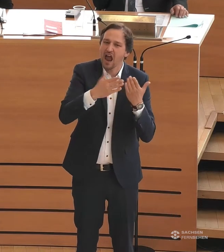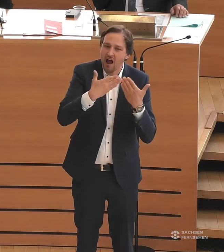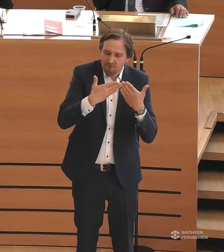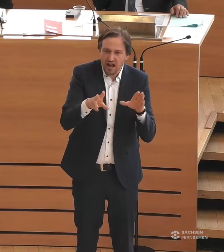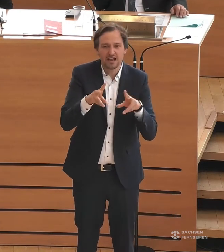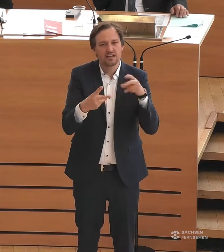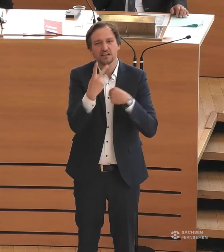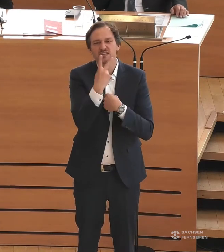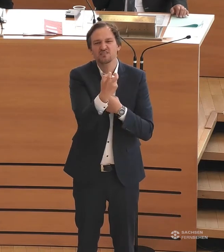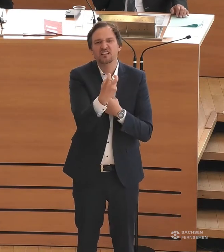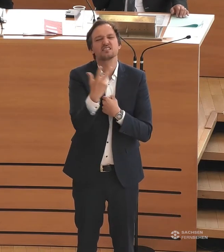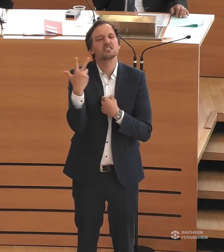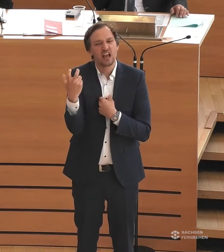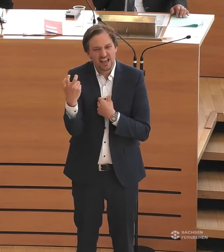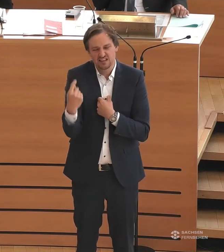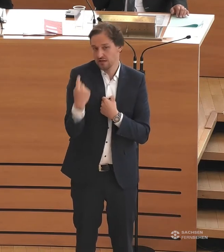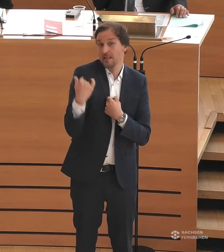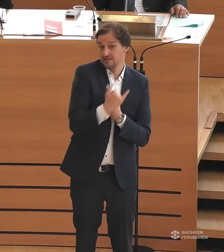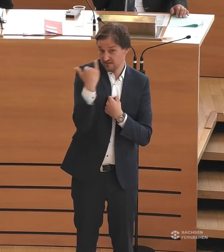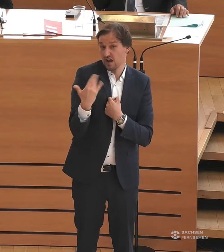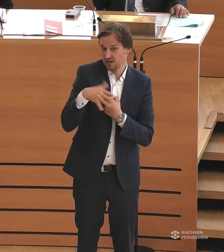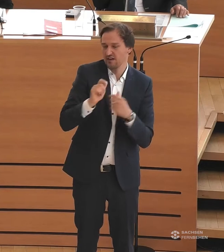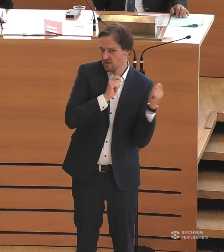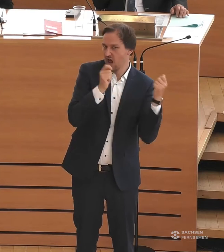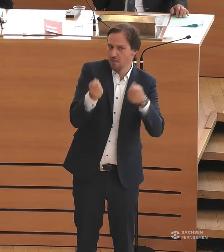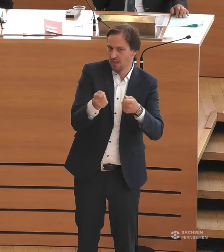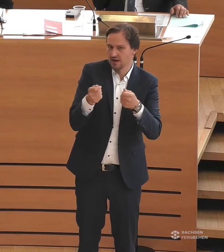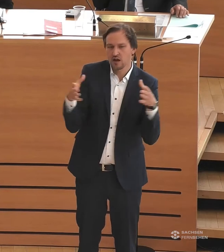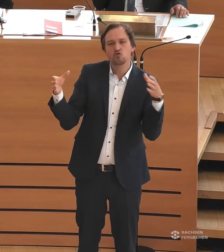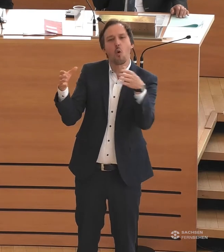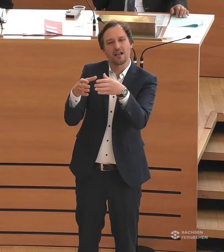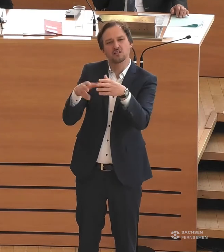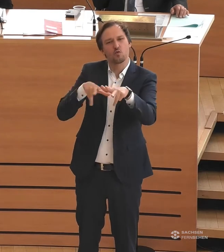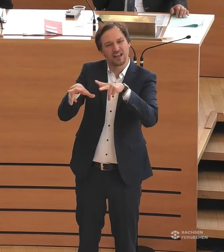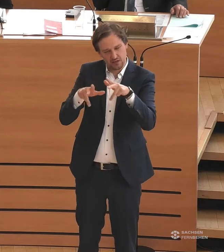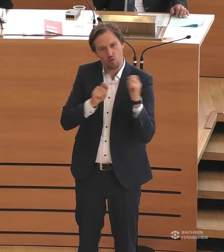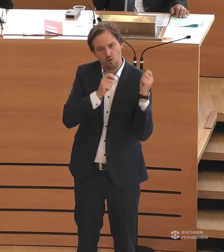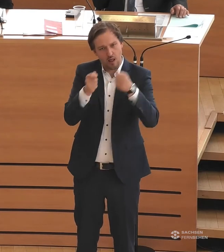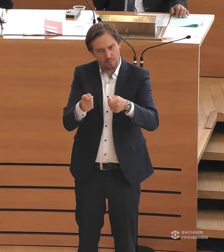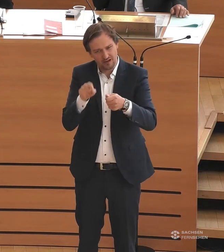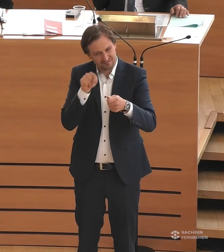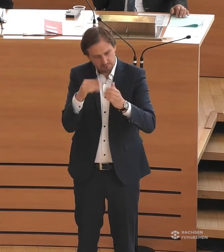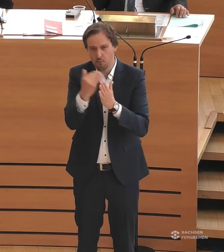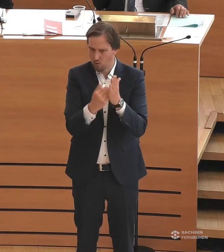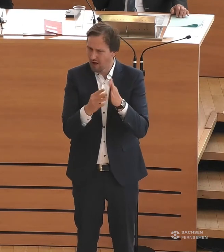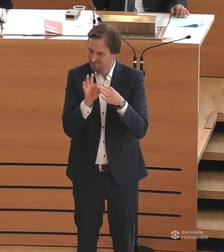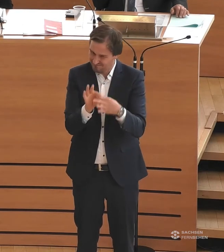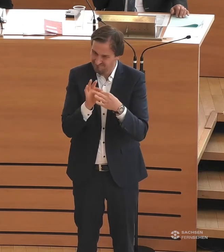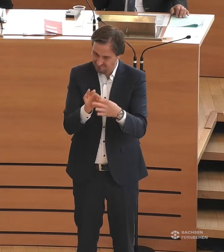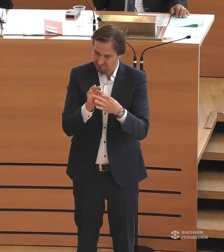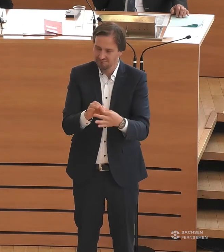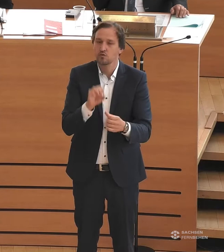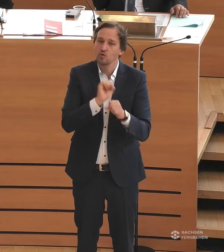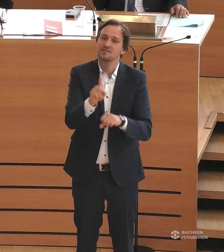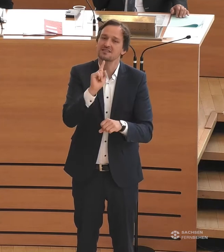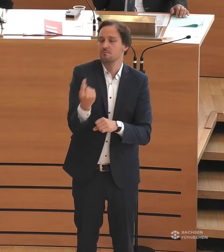der bezieht sich ja auf den Antrag, den wir schon im vergangenen Jahr diskutiert haben. Der Antrag der Koalition und auch auf das dazugehörige Programm. Und dennoch muss ich hier